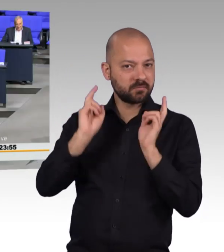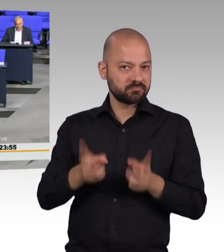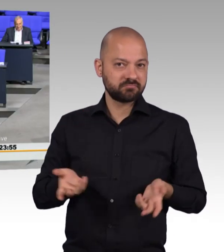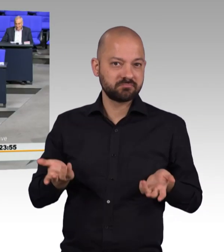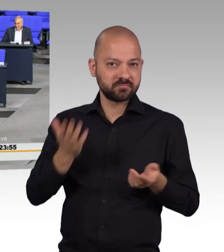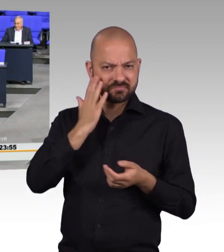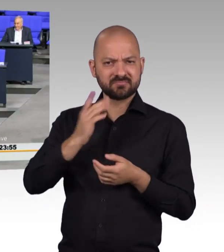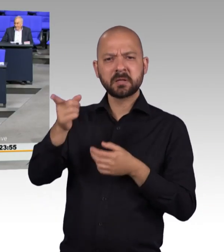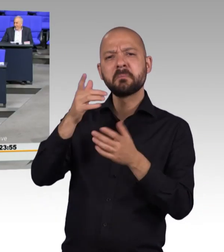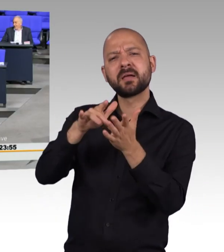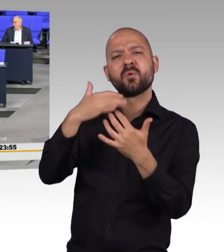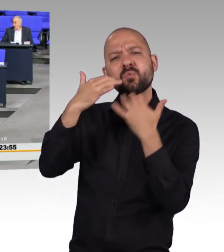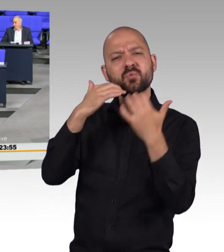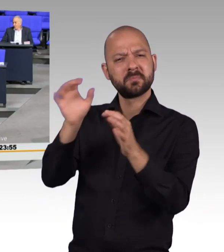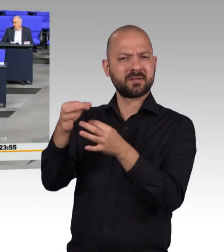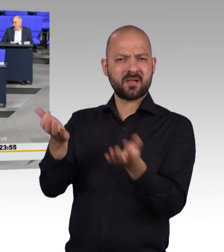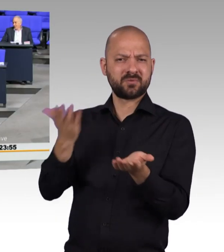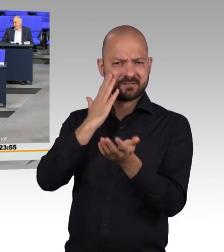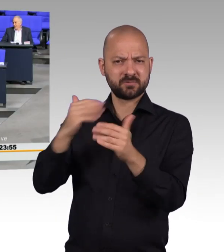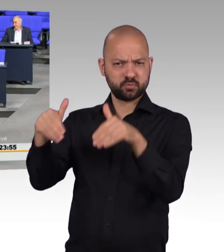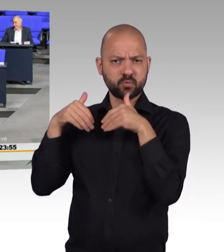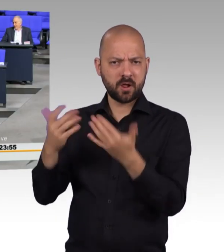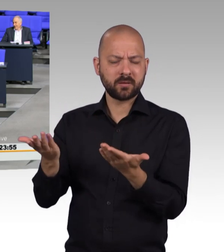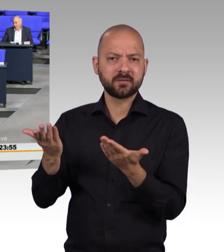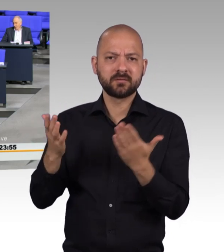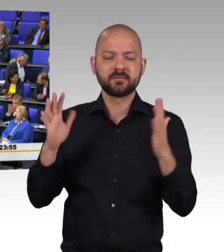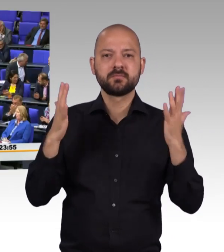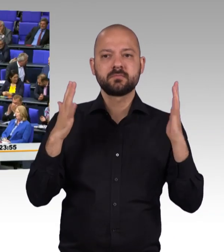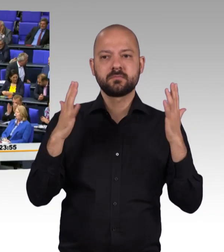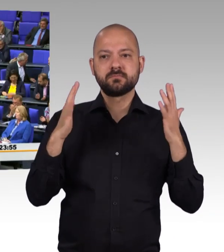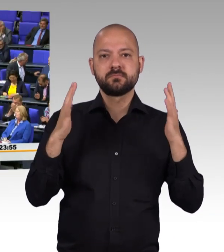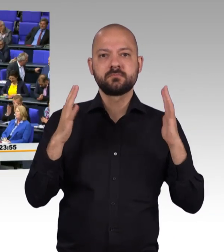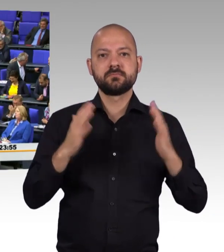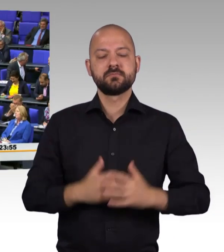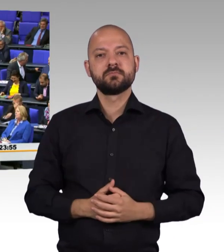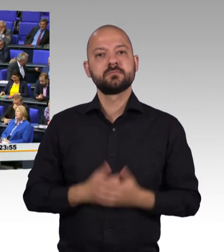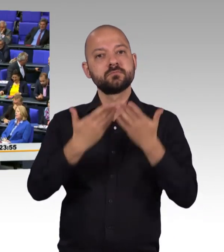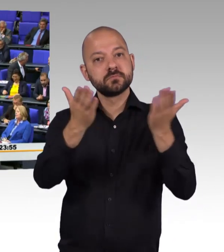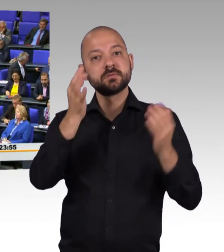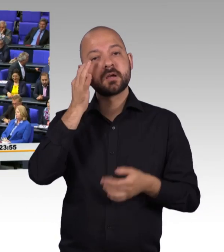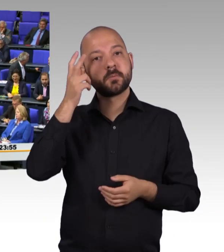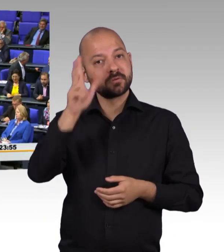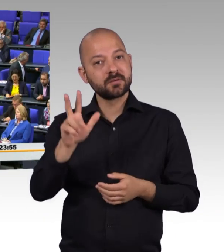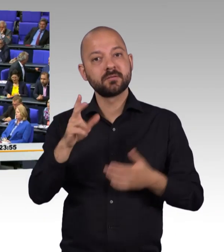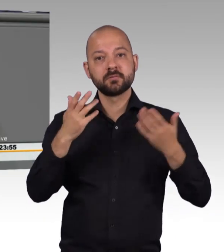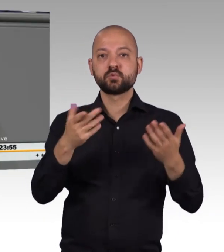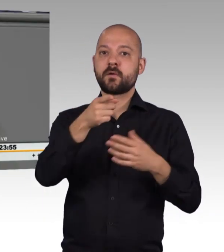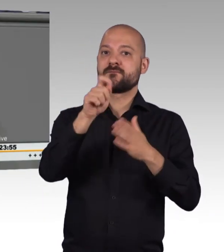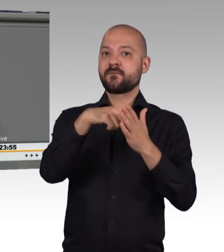Begründungen. Meine Damen und Herren, und nun zum Wahlrecht für Menschen